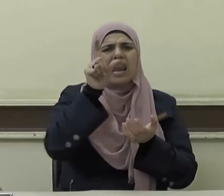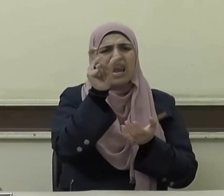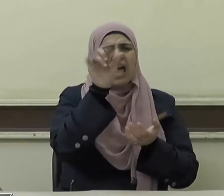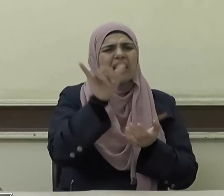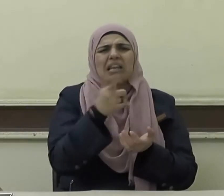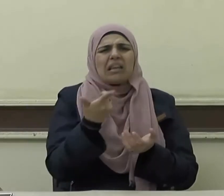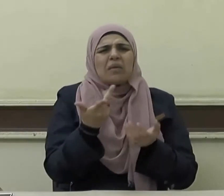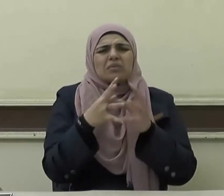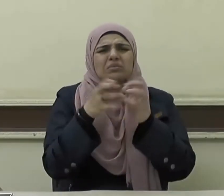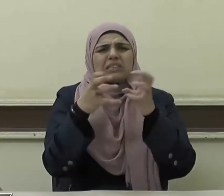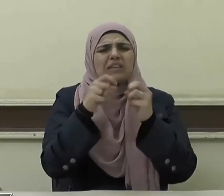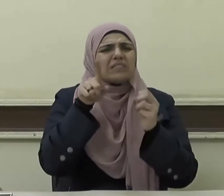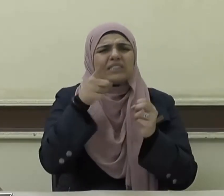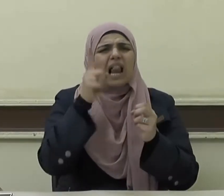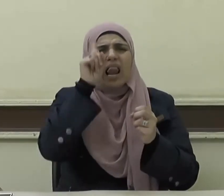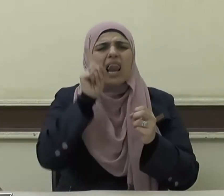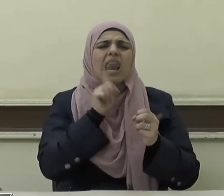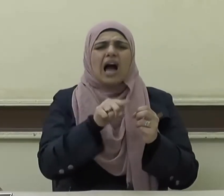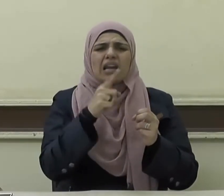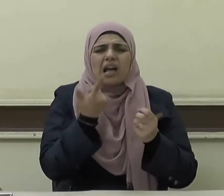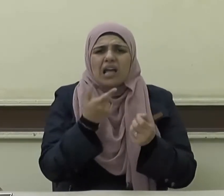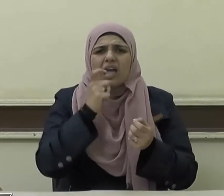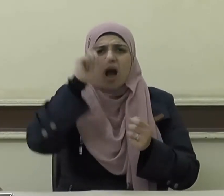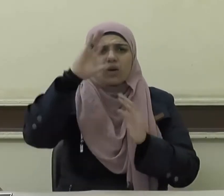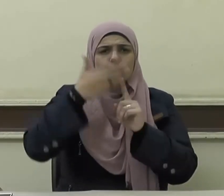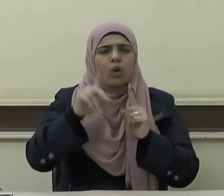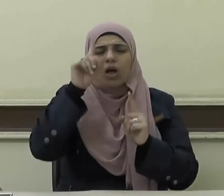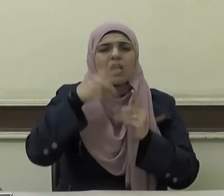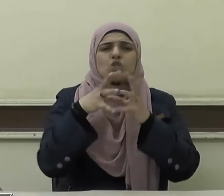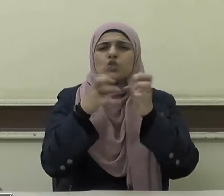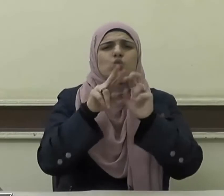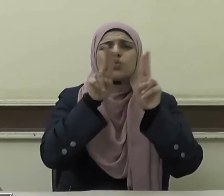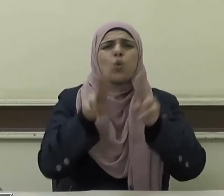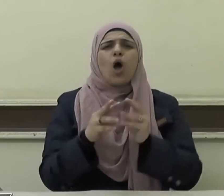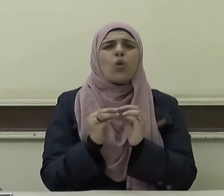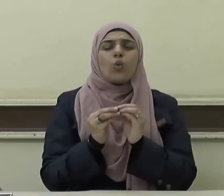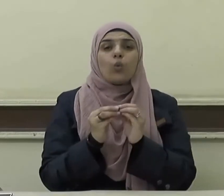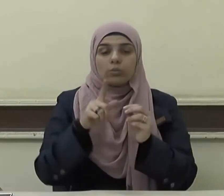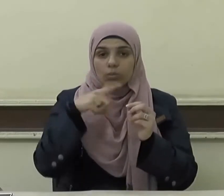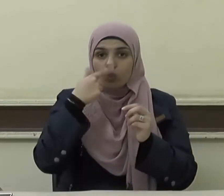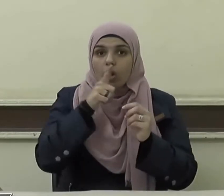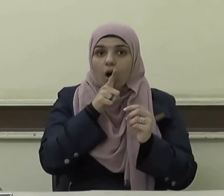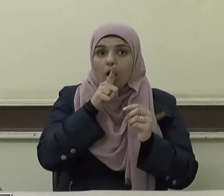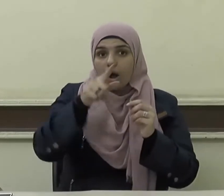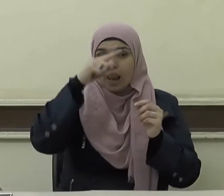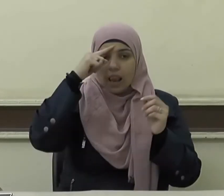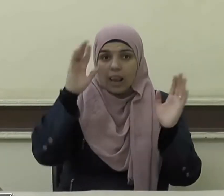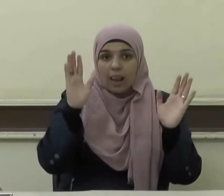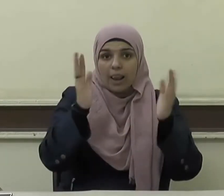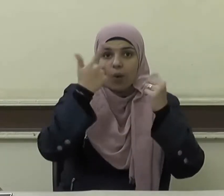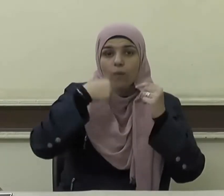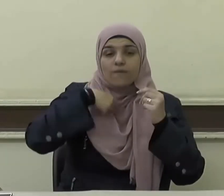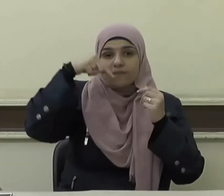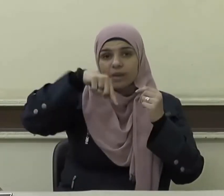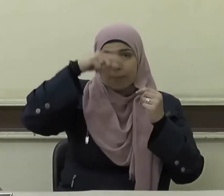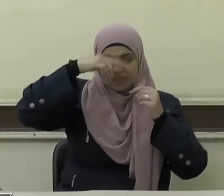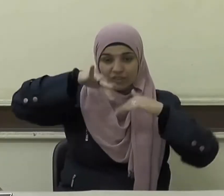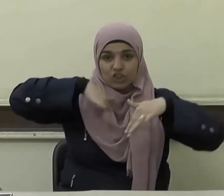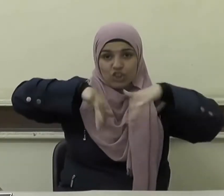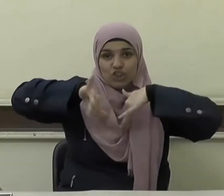قالوا ومن لعانان يا رسول الله قال الذي يتخلى في طريق